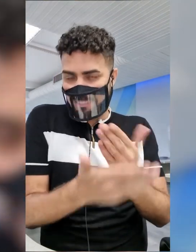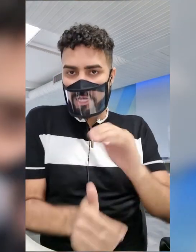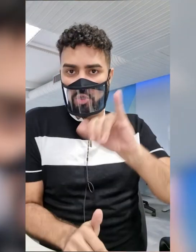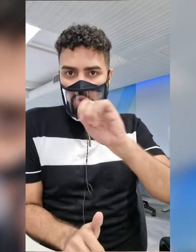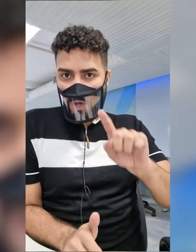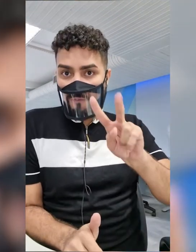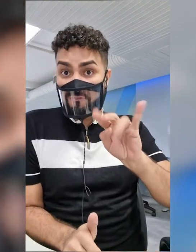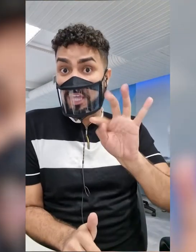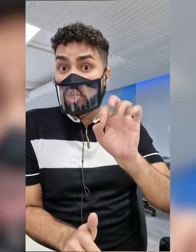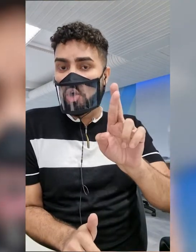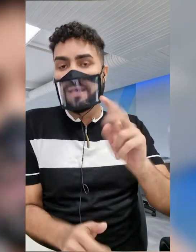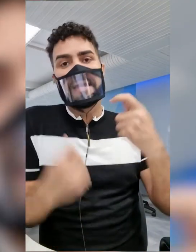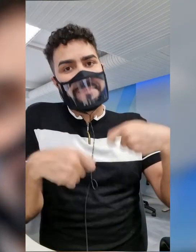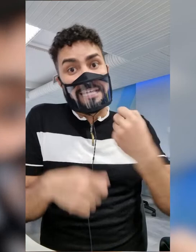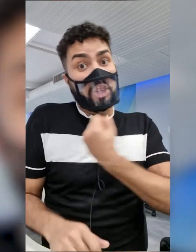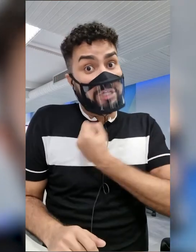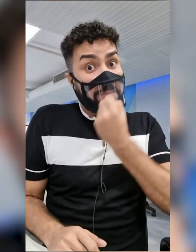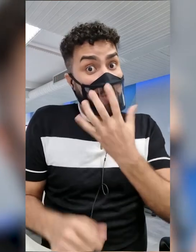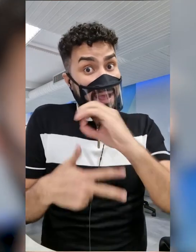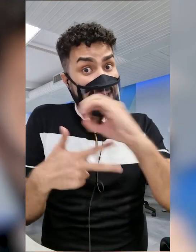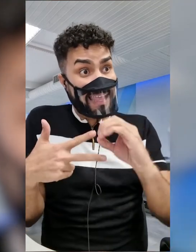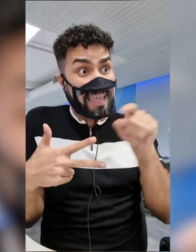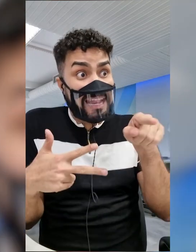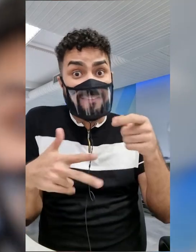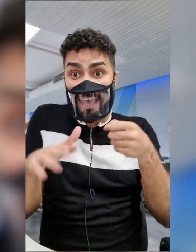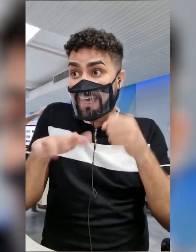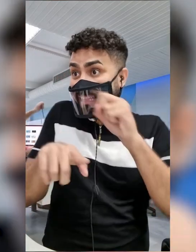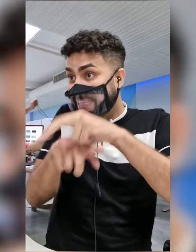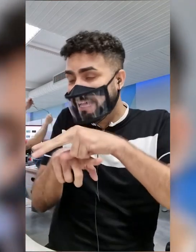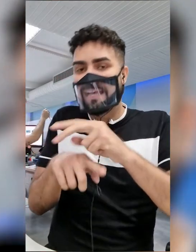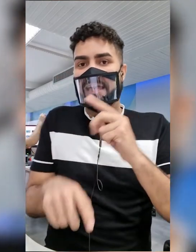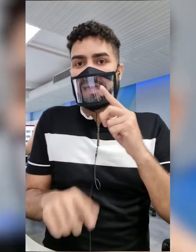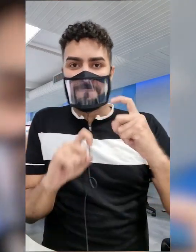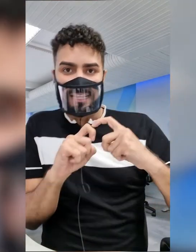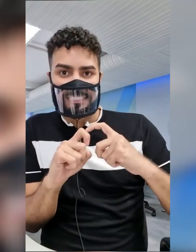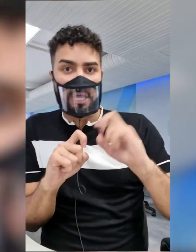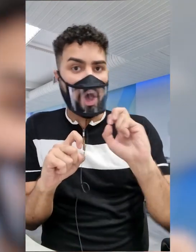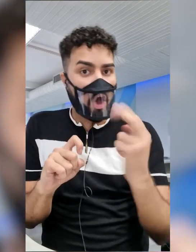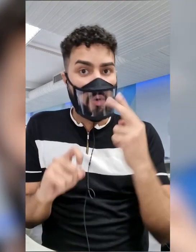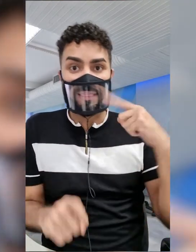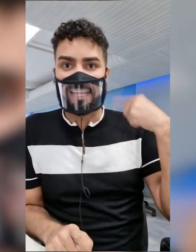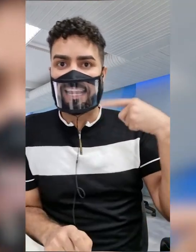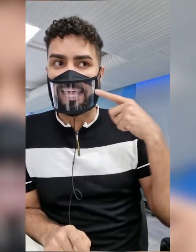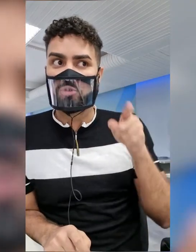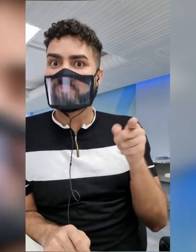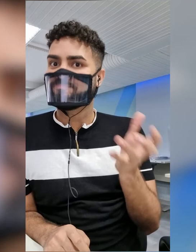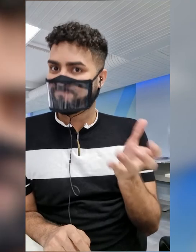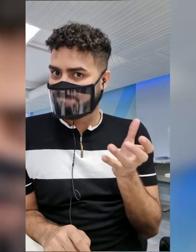Grigoleto precisa de um bom desempenho no Enem para conquistar uma vaga para medicina ou direito. Para isso,